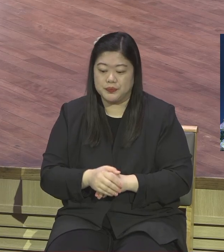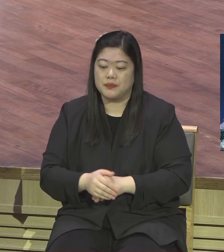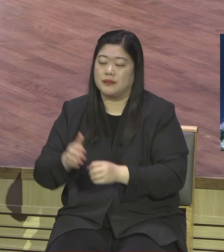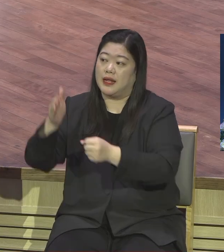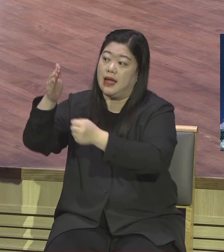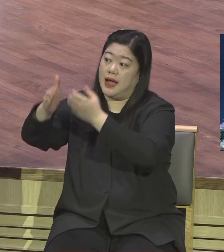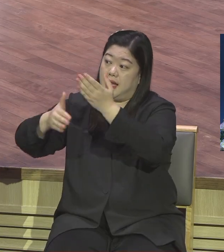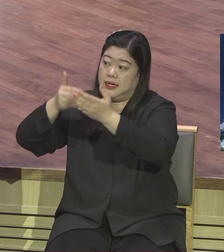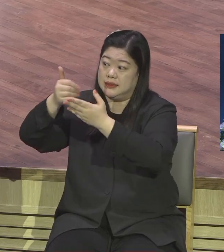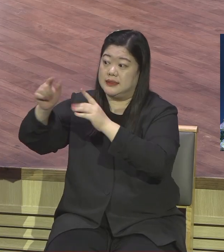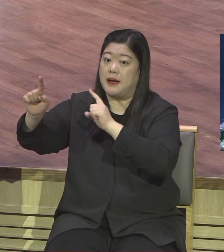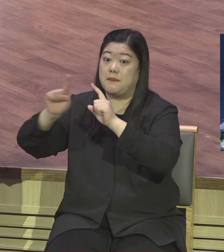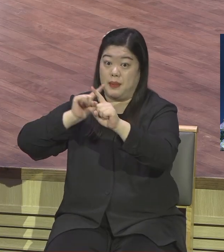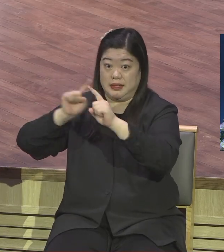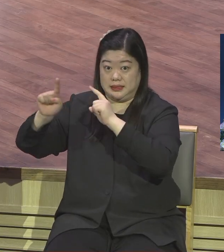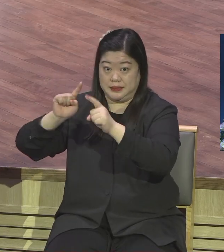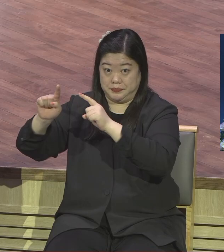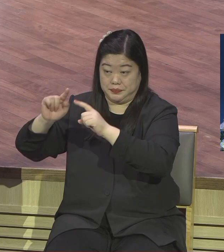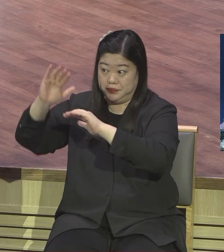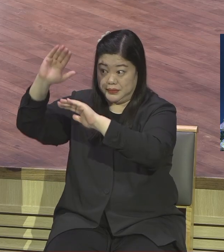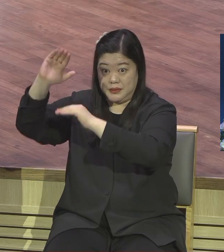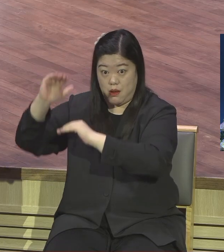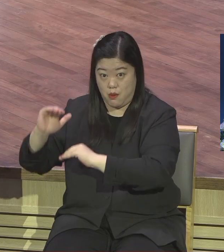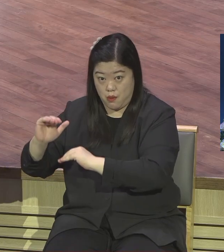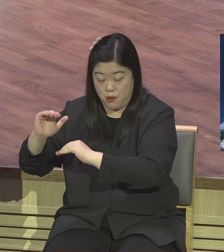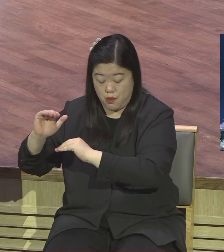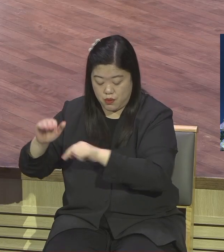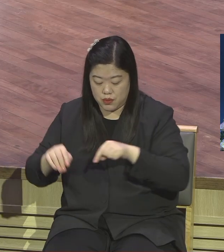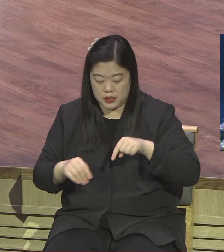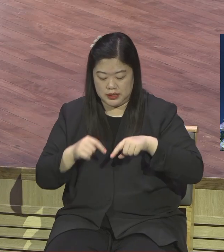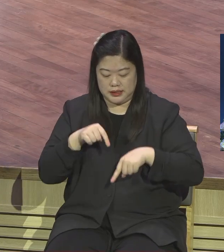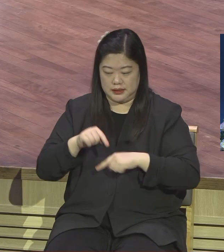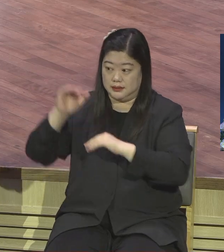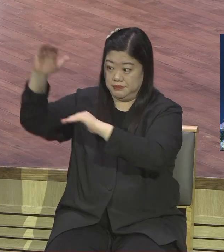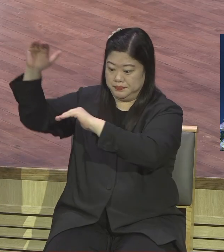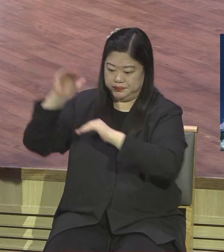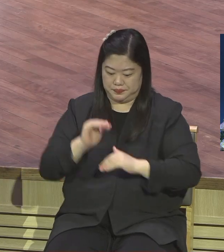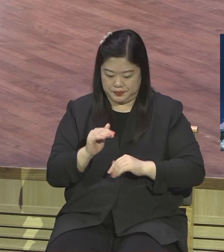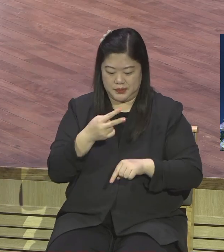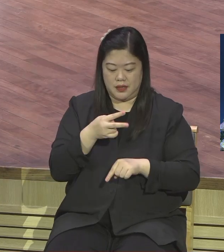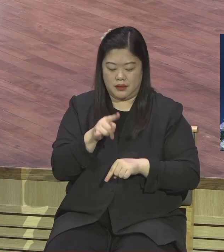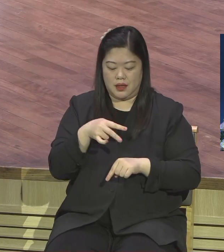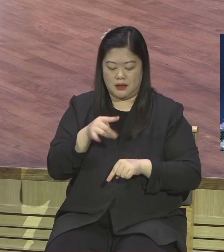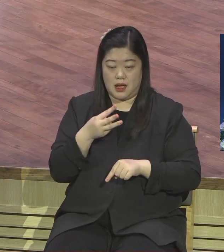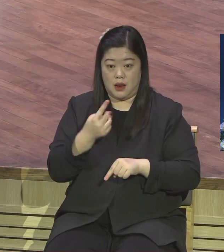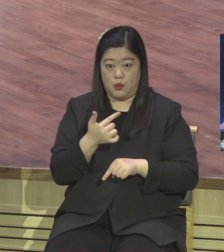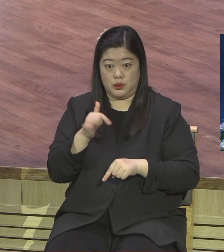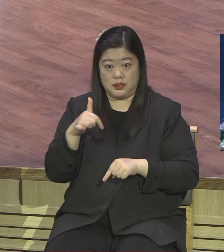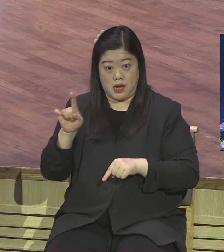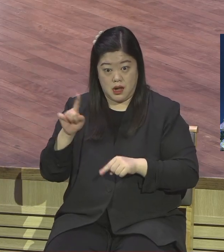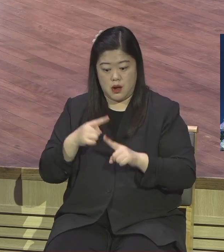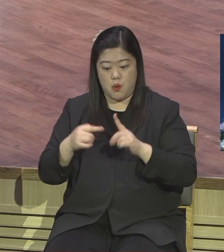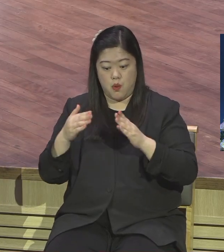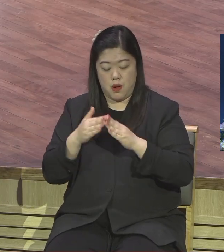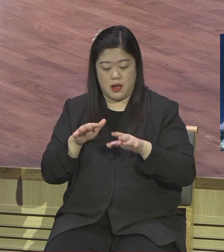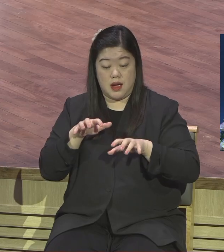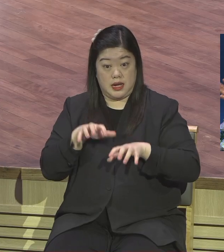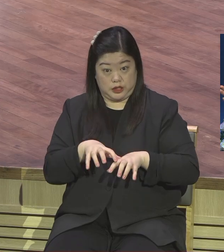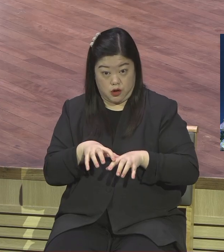말씀이 대산료리카 교회로부터 주변 지역으로 이 트렌벳 그야말로 이 나팔 소리처럼 우렁차게